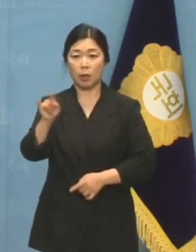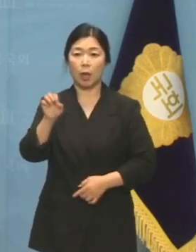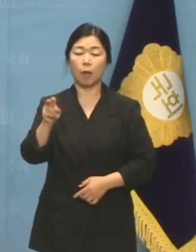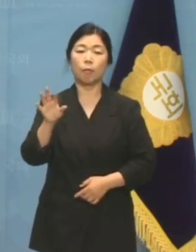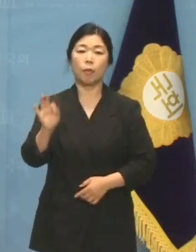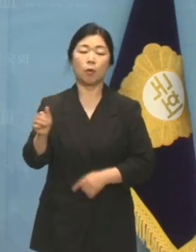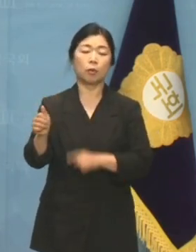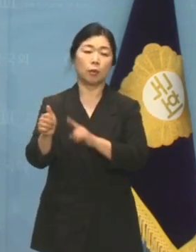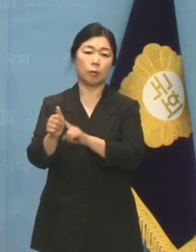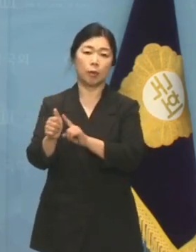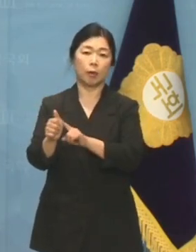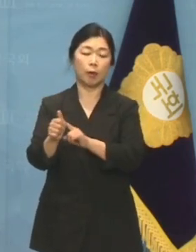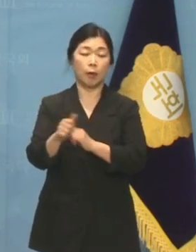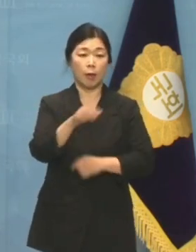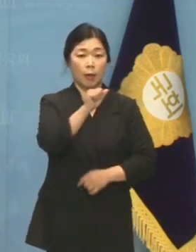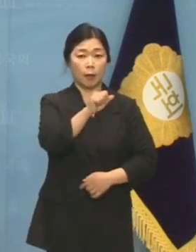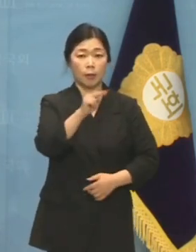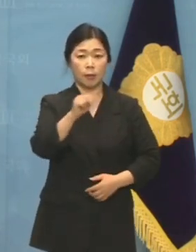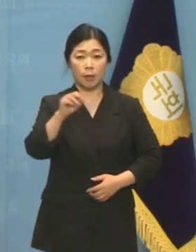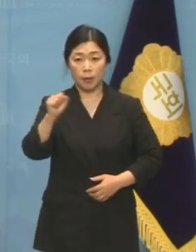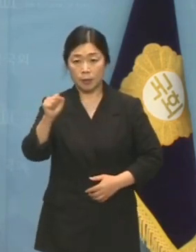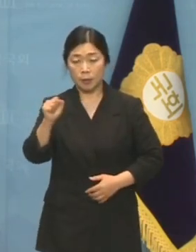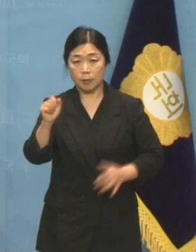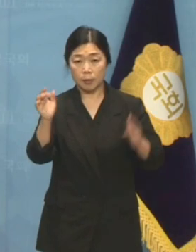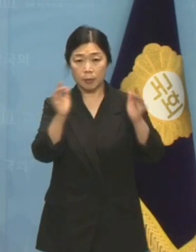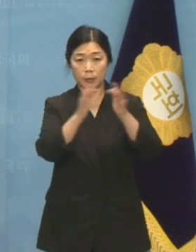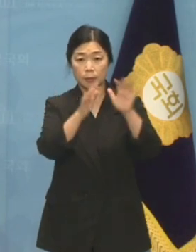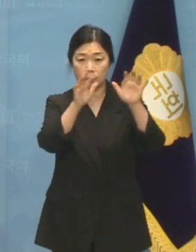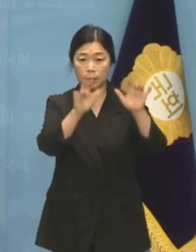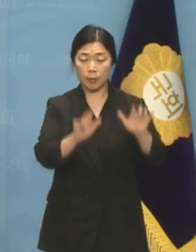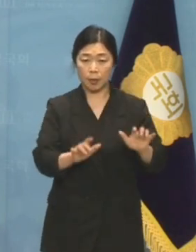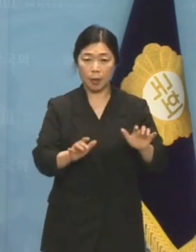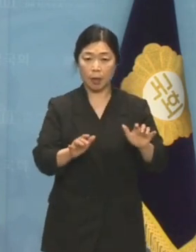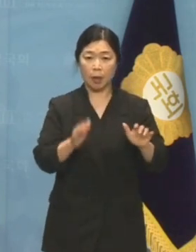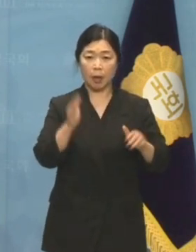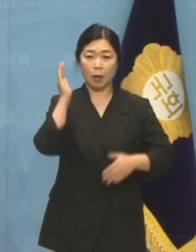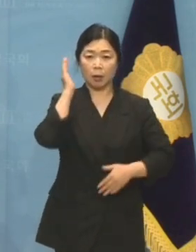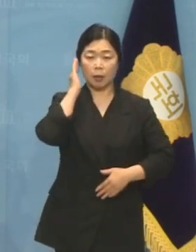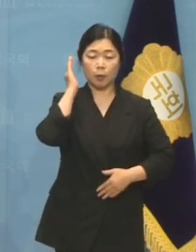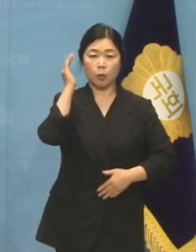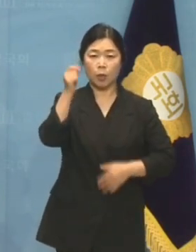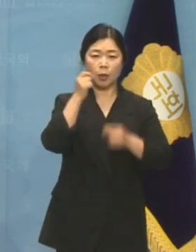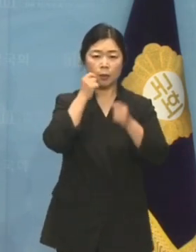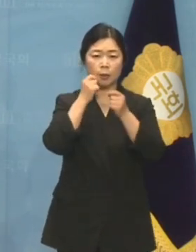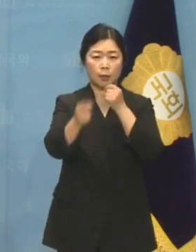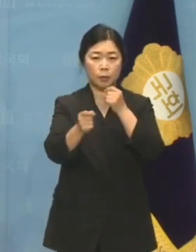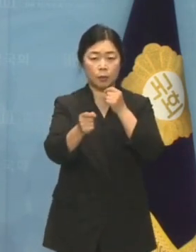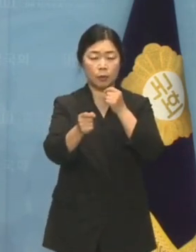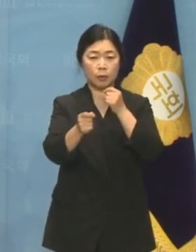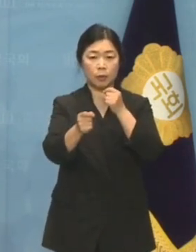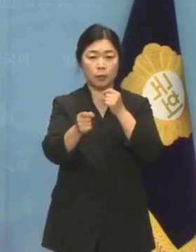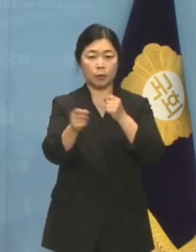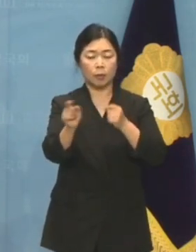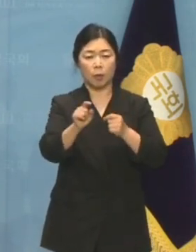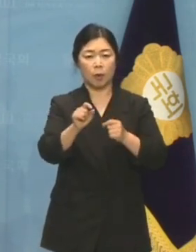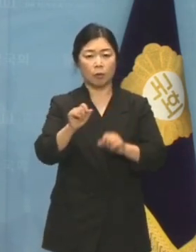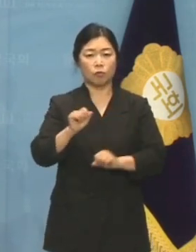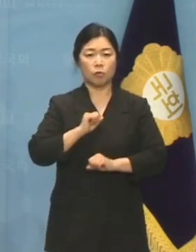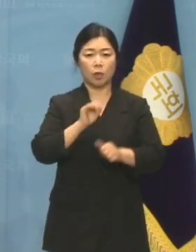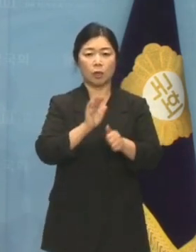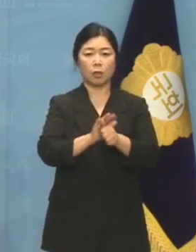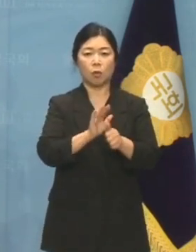SNS 토하여 대통령의 사기꾼 양안 군사지원 3마디에